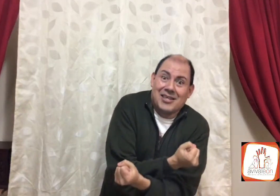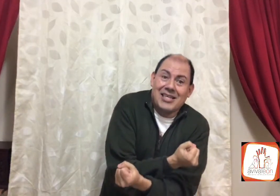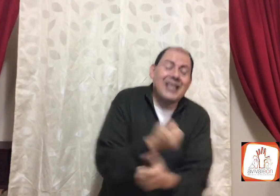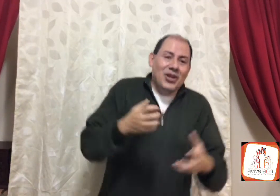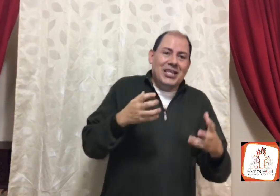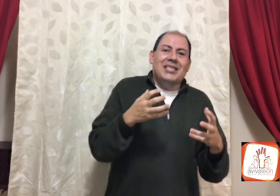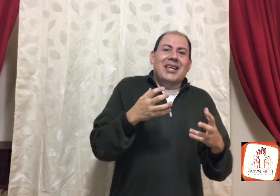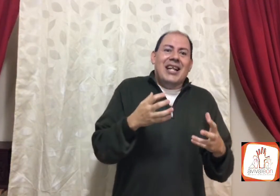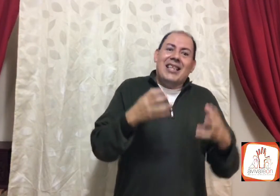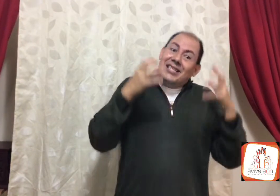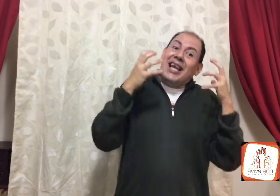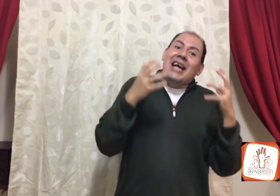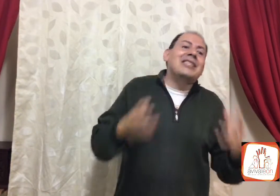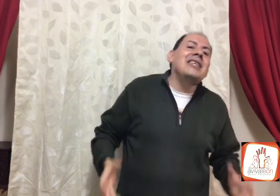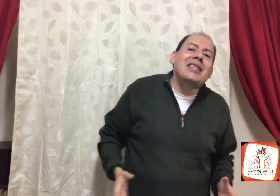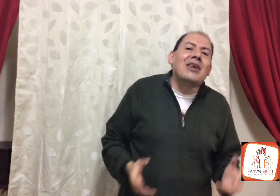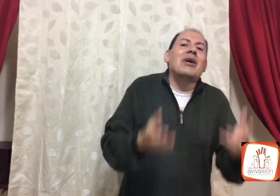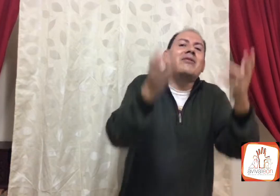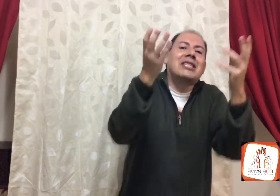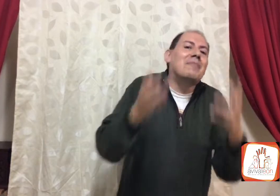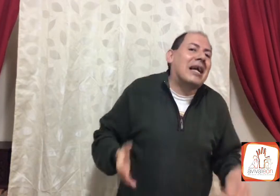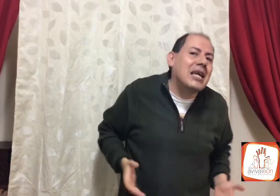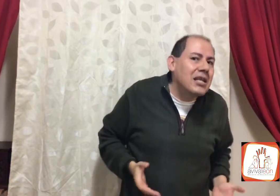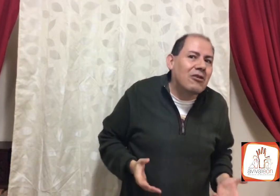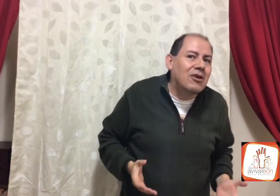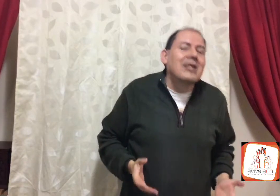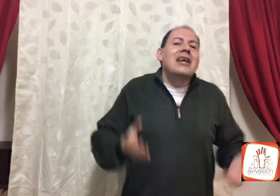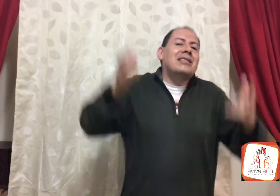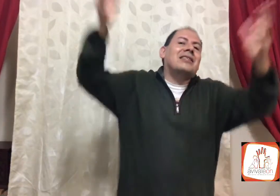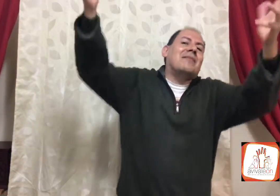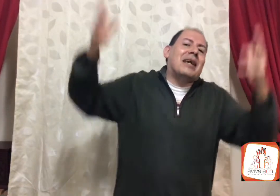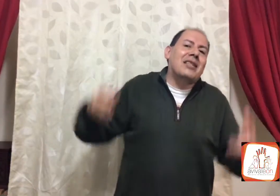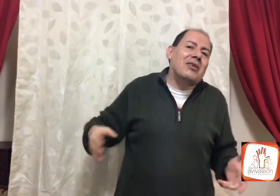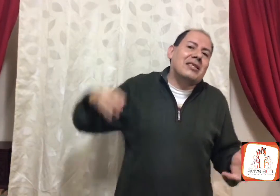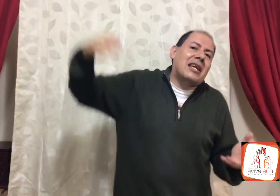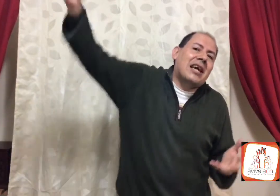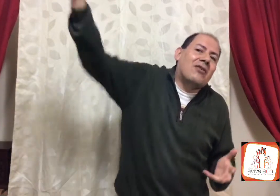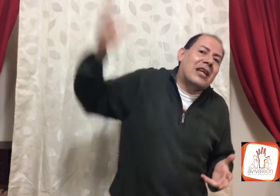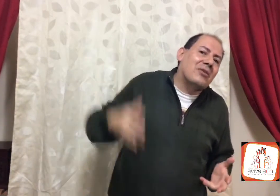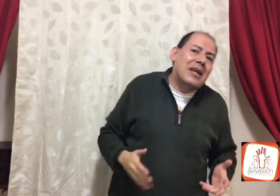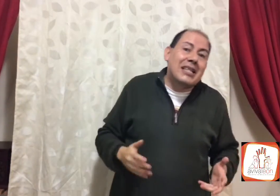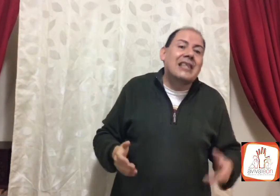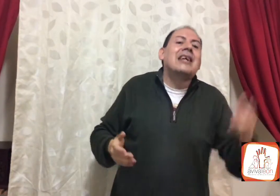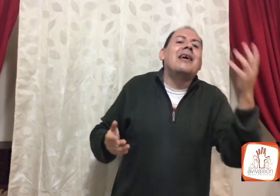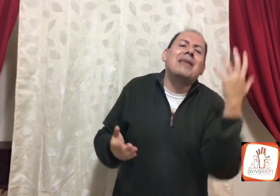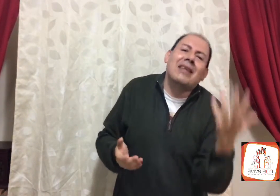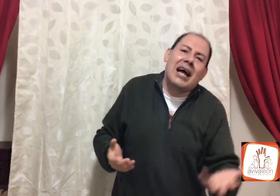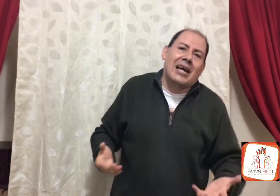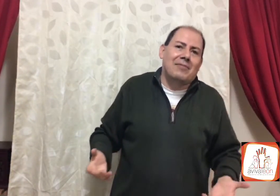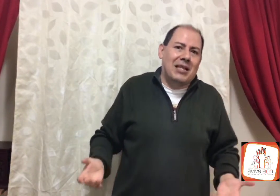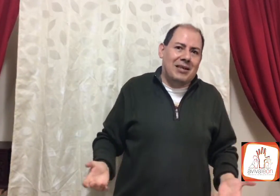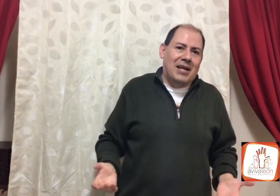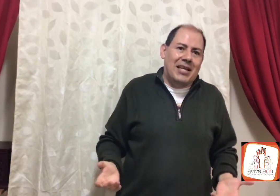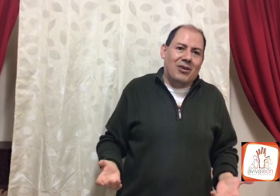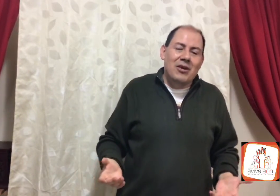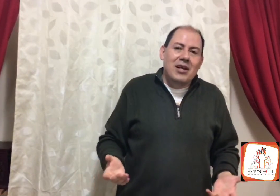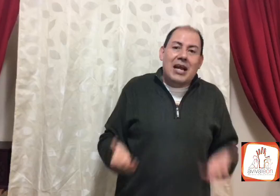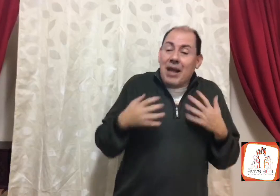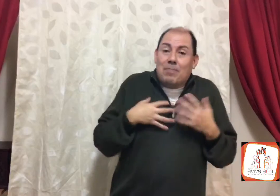y entonces, le dice, así, tengo ahí un chamaquito, ese chamaquito, que está allá con las ovejitas, a ver, tráiganme el chamaquito, el, el